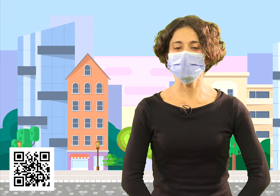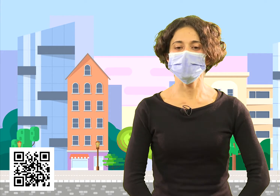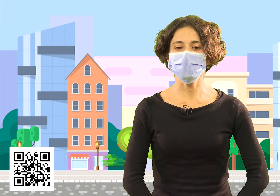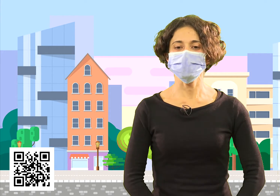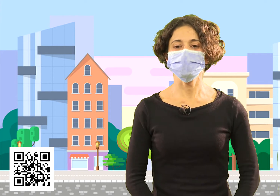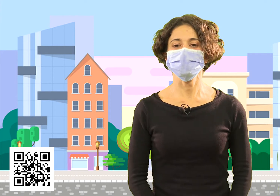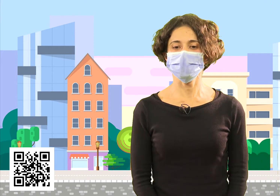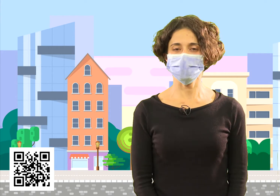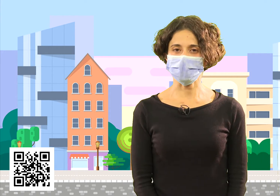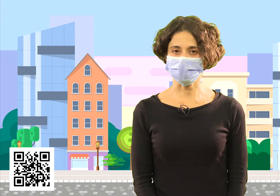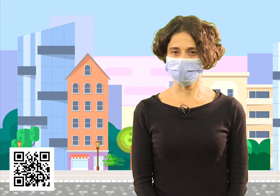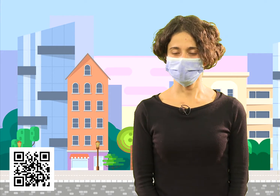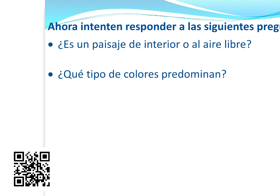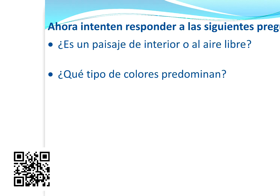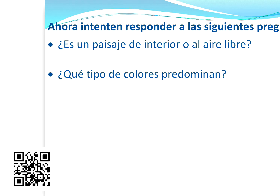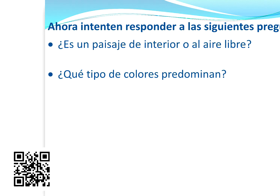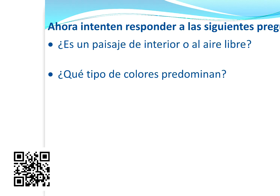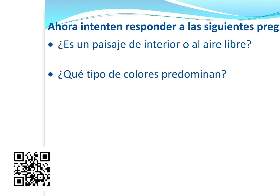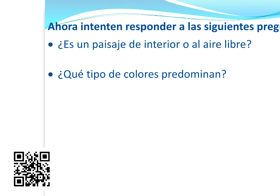tipo de colores predominan?